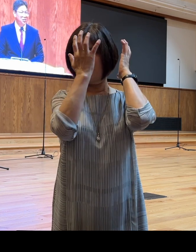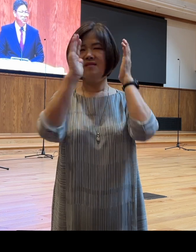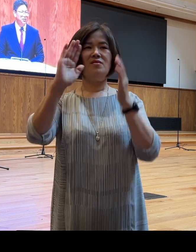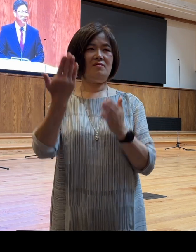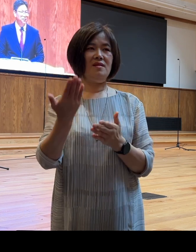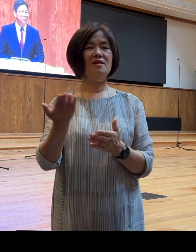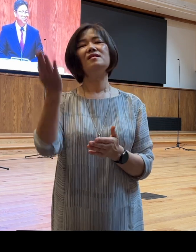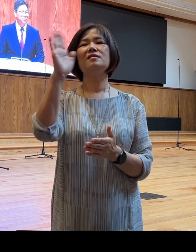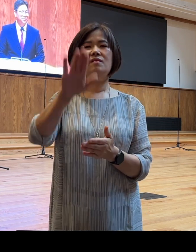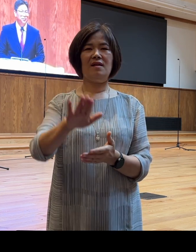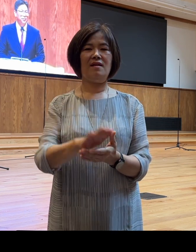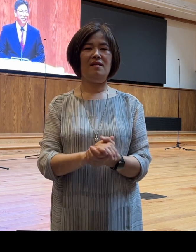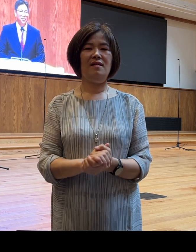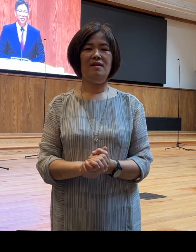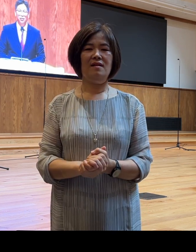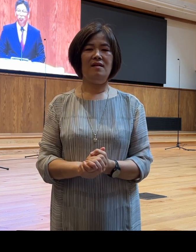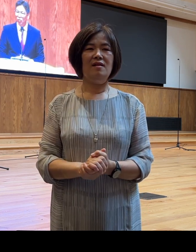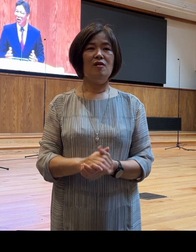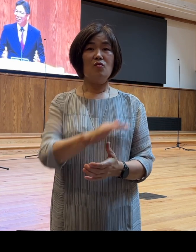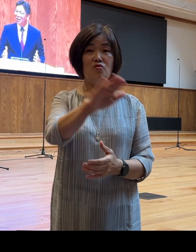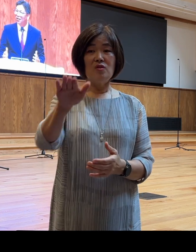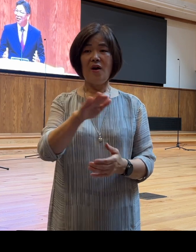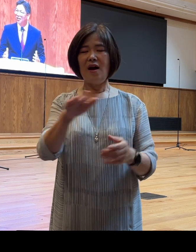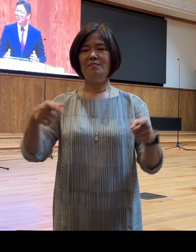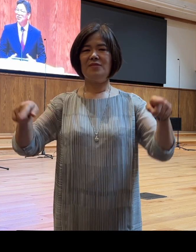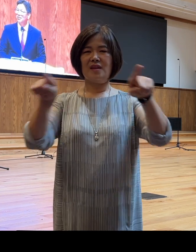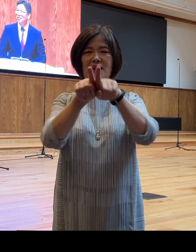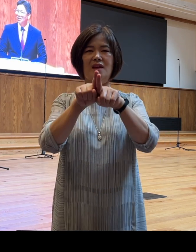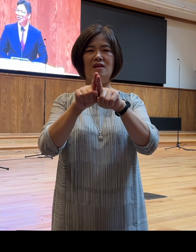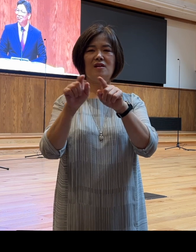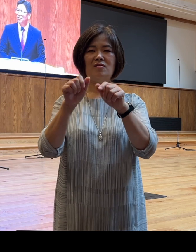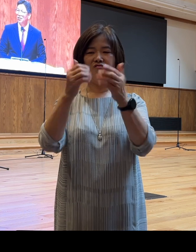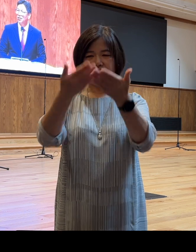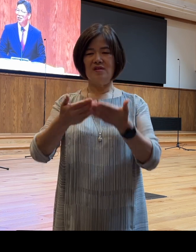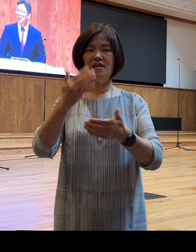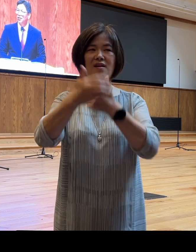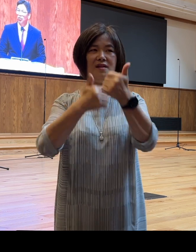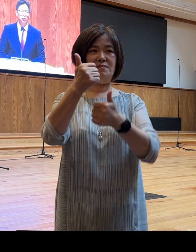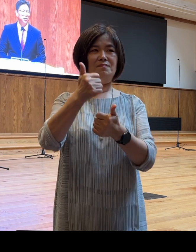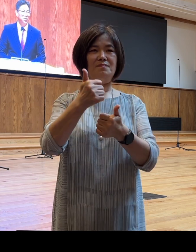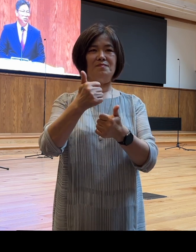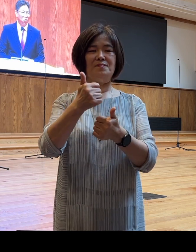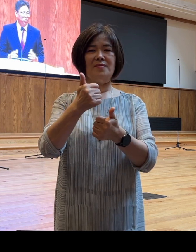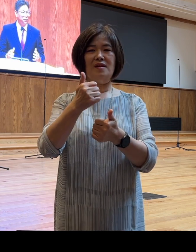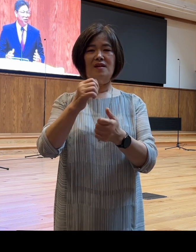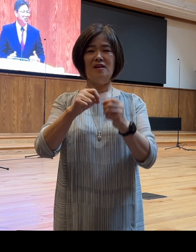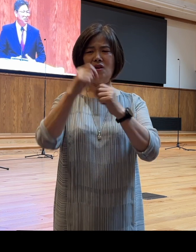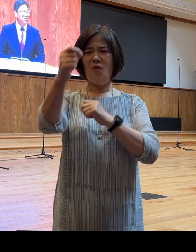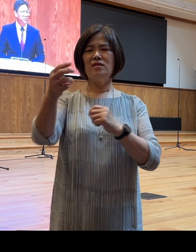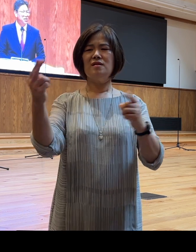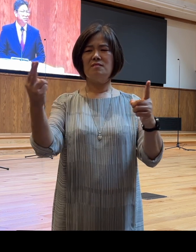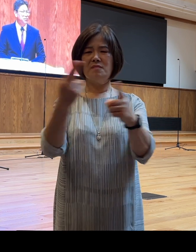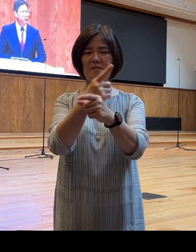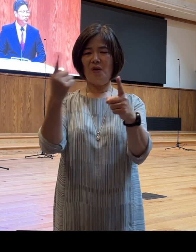우리와 함께 하시는 그 하나님 그리고 영원히 변하지 않는 그 말씀을 붙들고